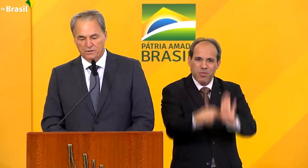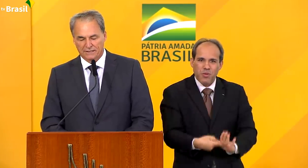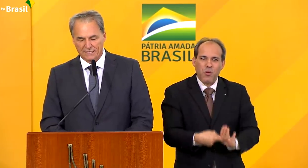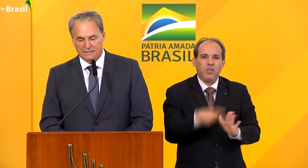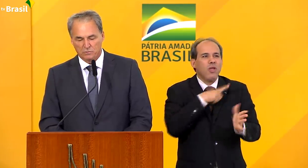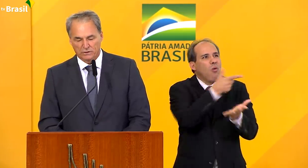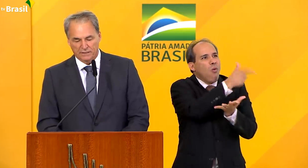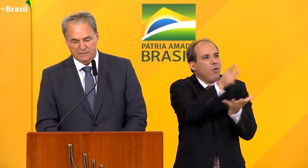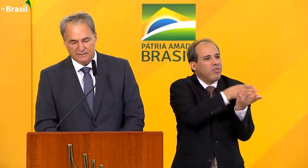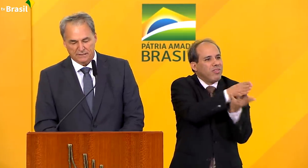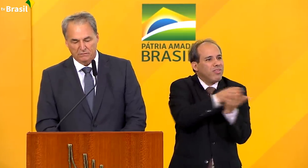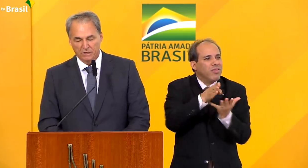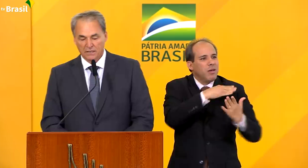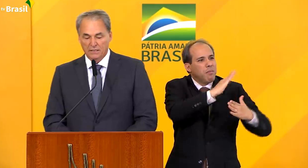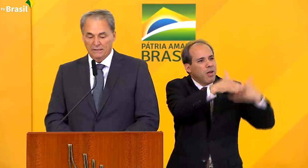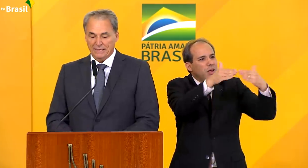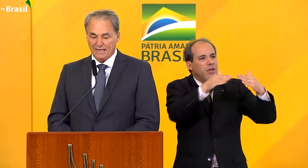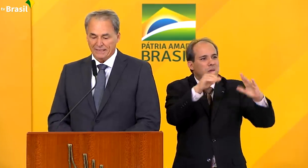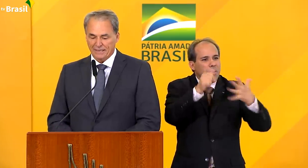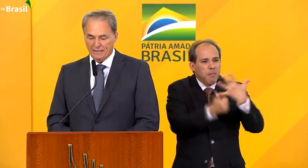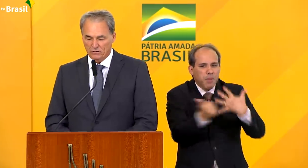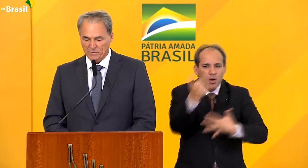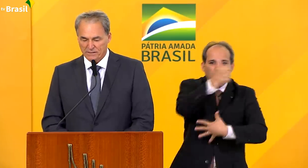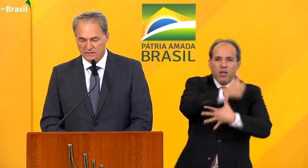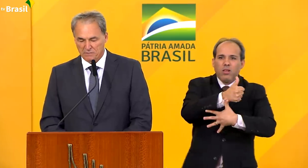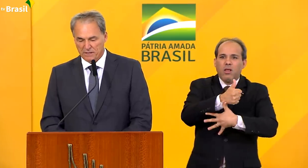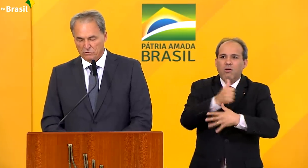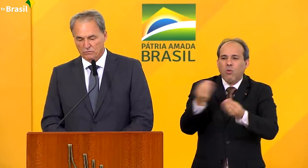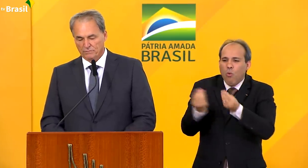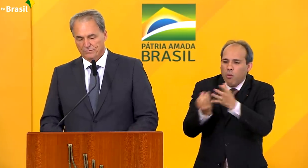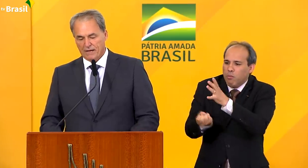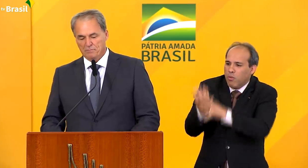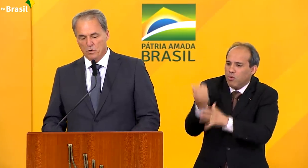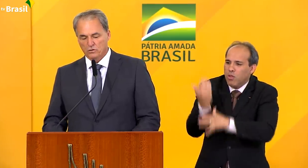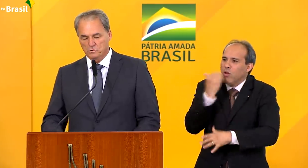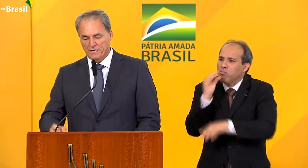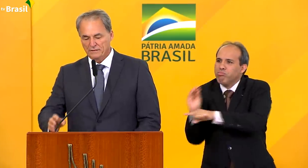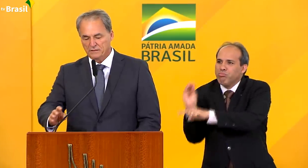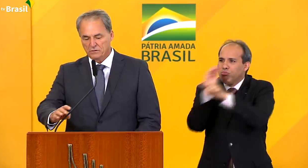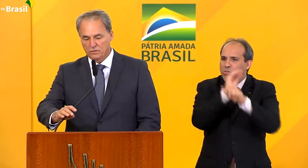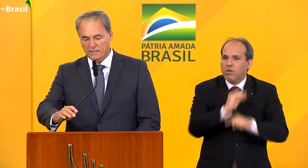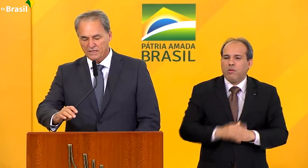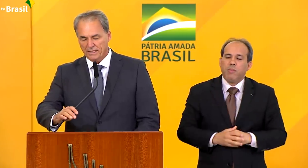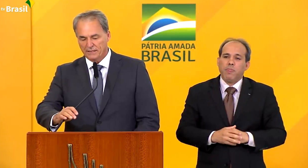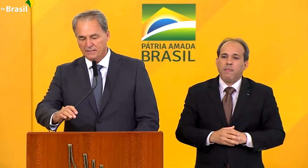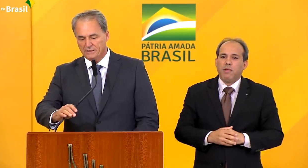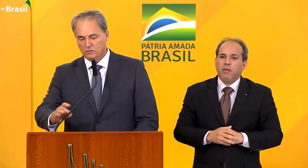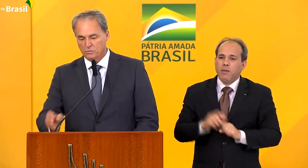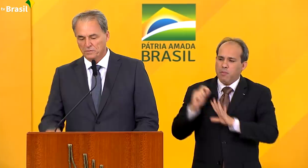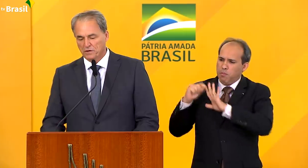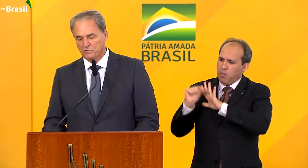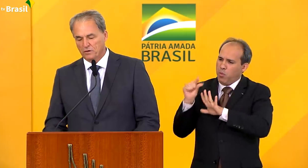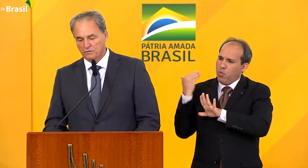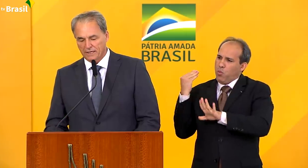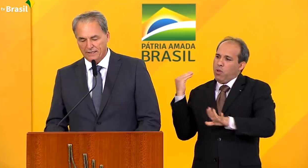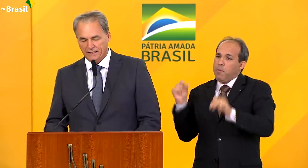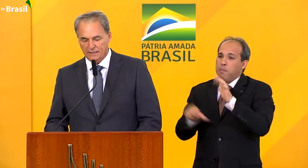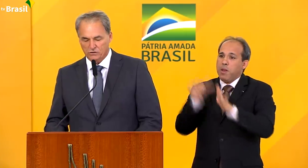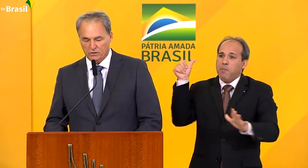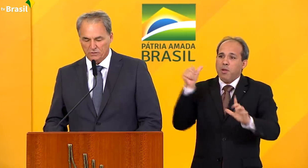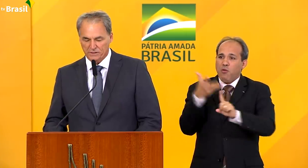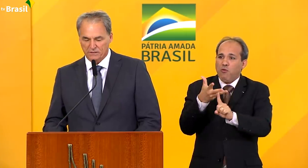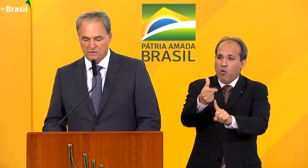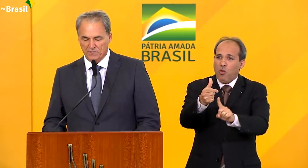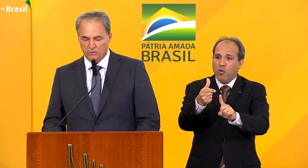atuais prioridades e modernização da cadeia do abastecimento. Há poucos meses, durante a realização do primeiro Fórum da